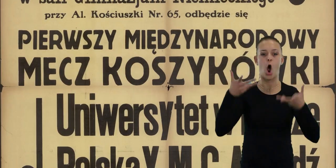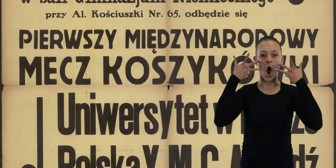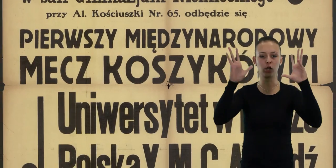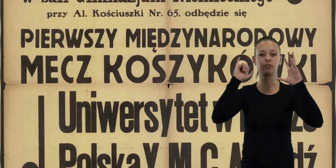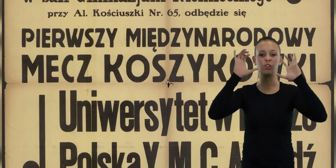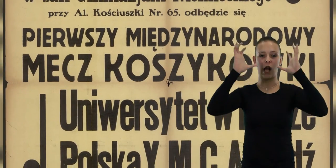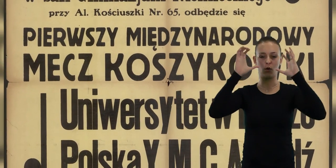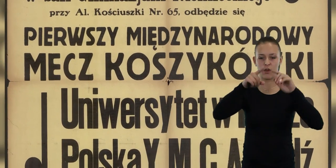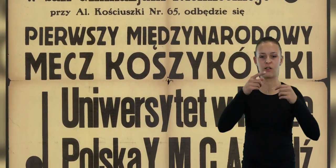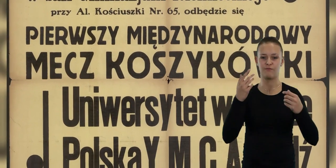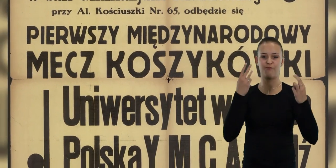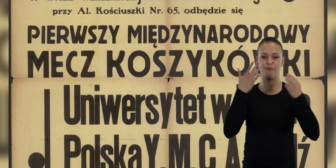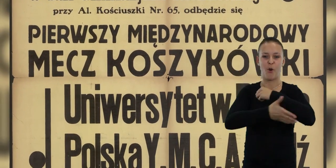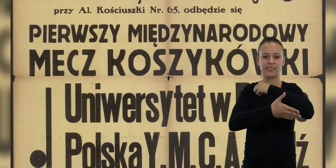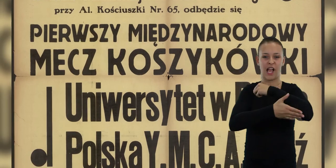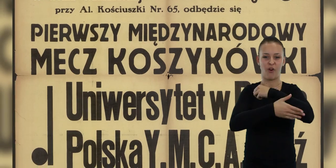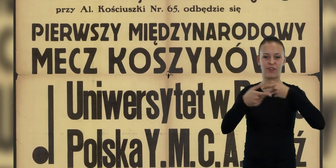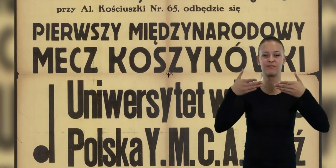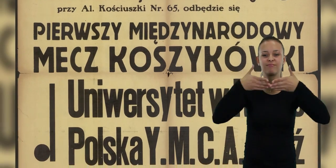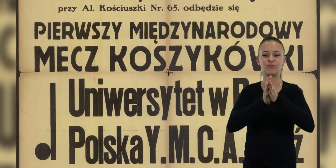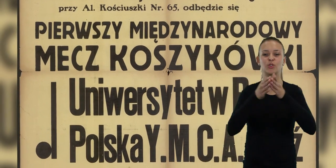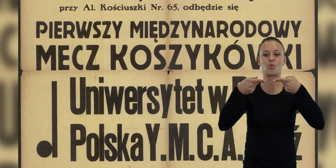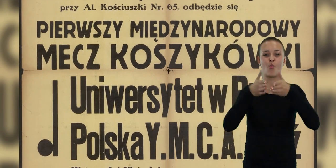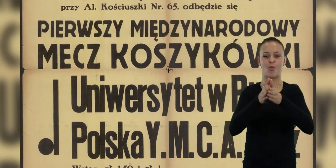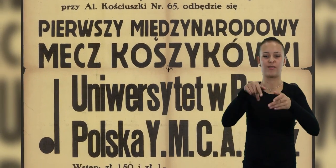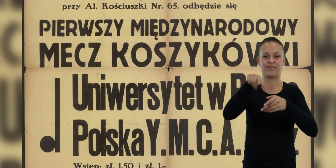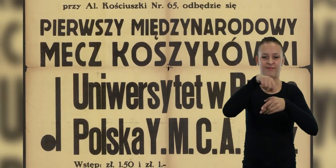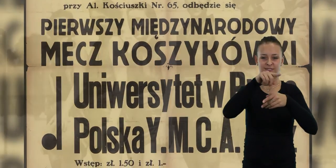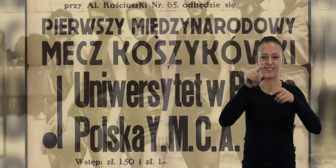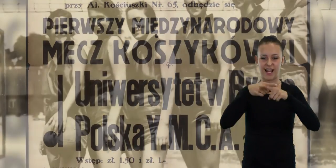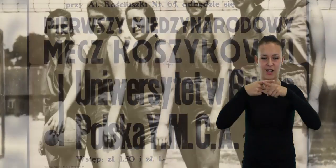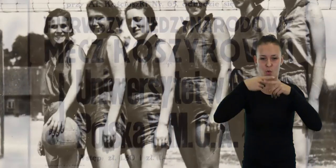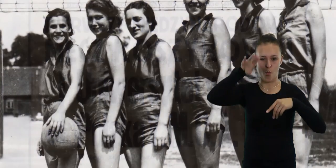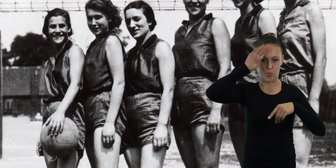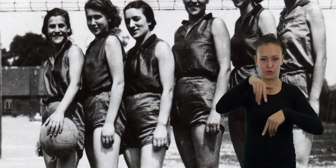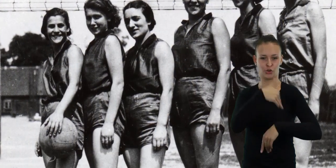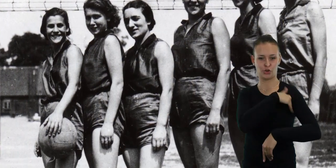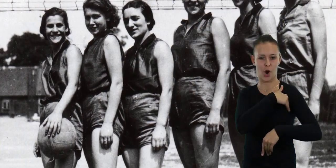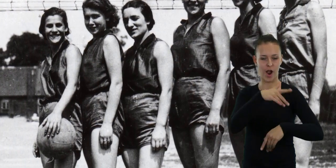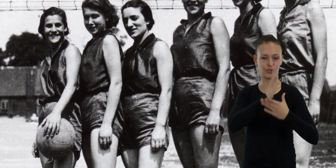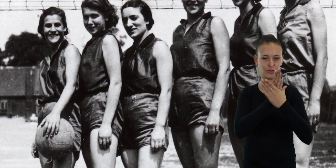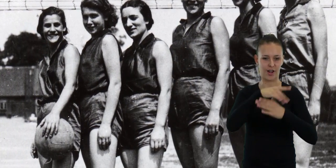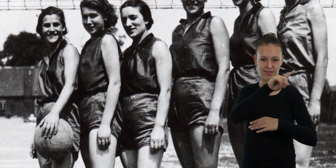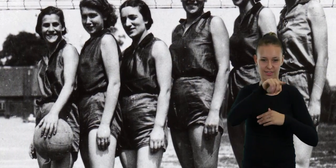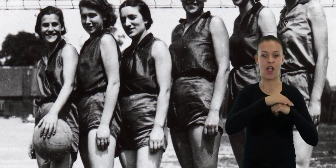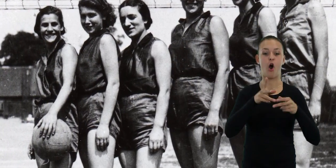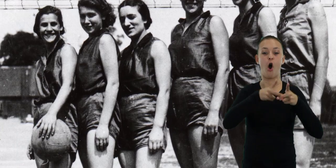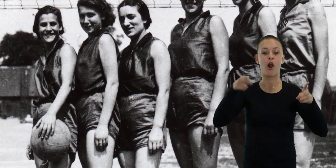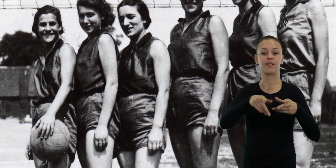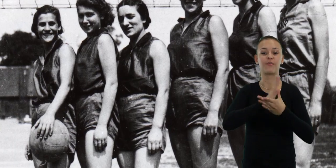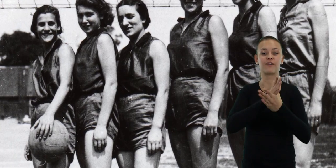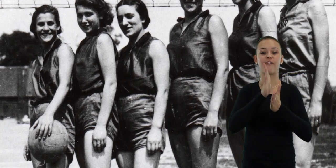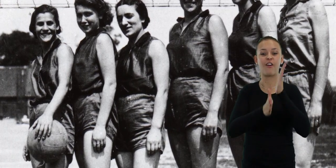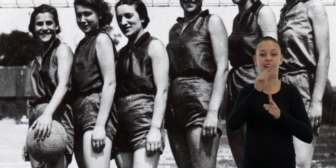Koszykówka i siatkówka były podstawowymi grami zespołowymi w łódzkich szkołach średnich. W okresie międzywojennym w